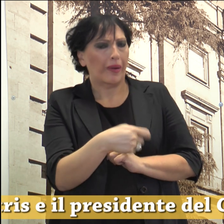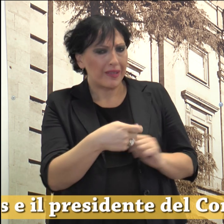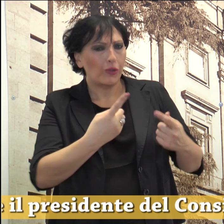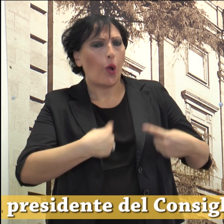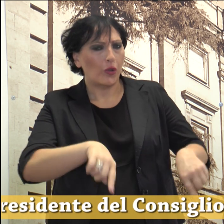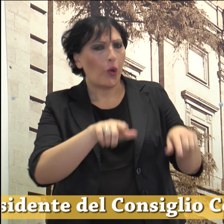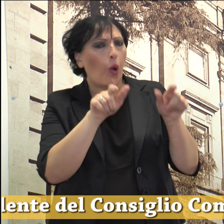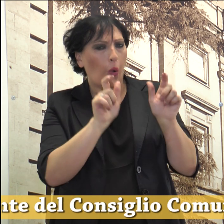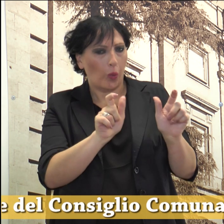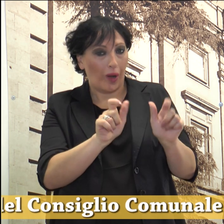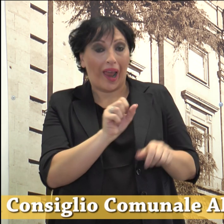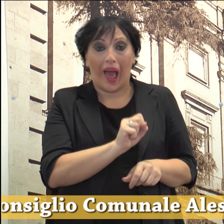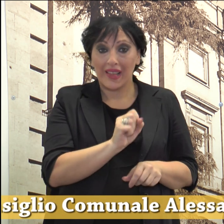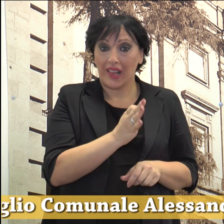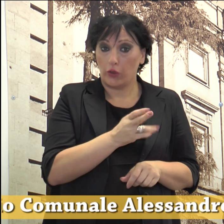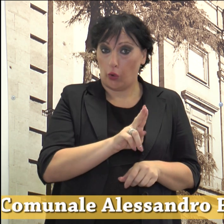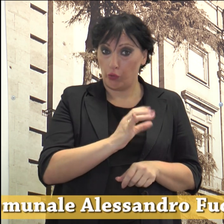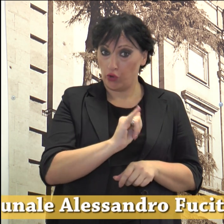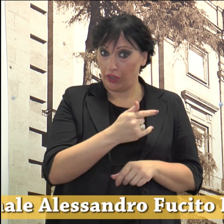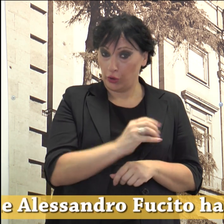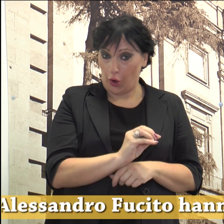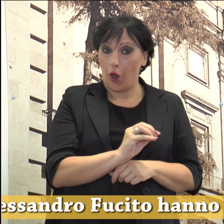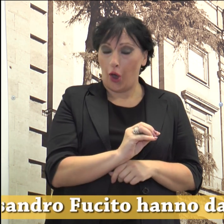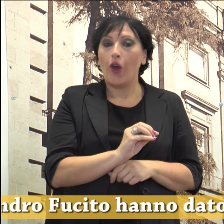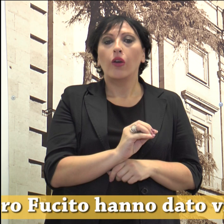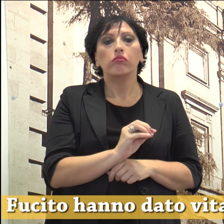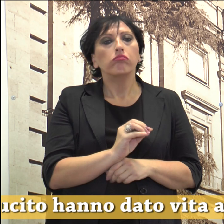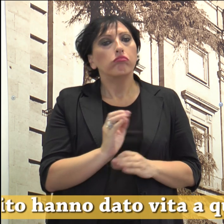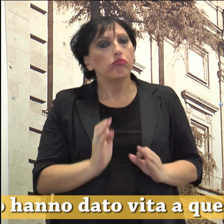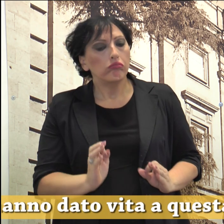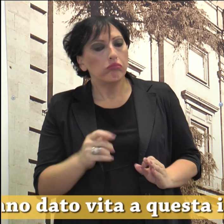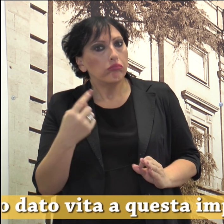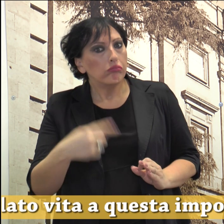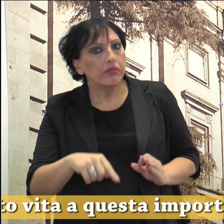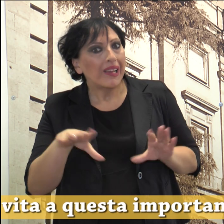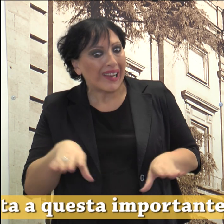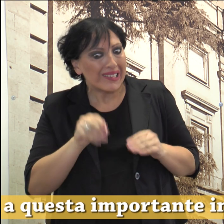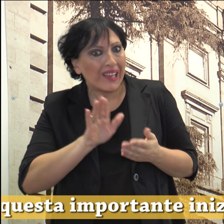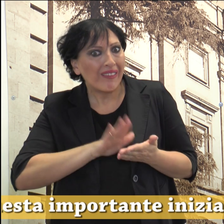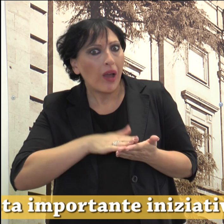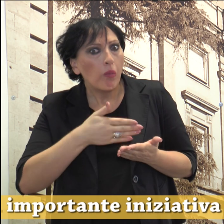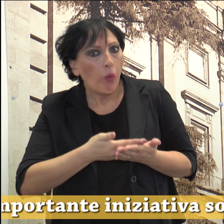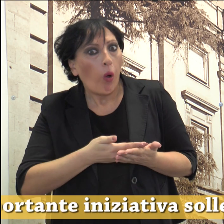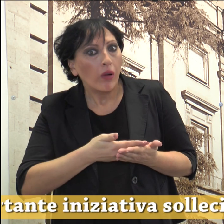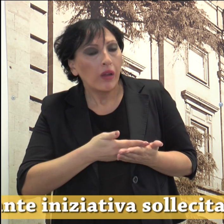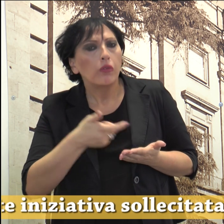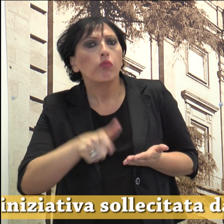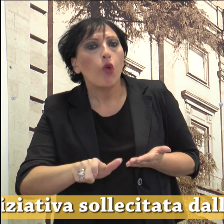Comunale Alessandro Fucito hanno dato vita a questa importante iniziativa sollecitata dall'Ente